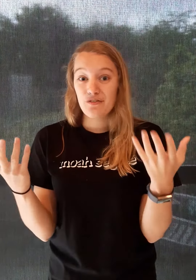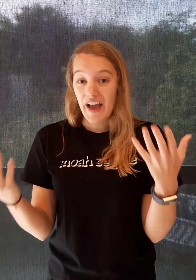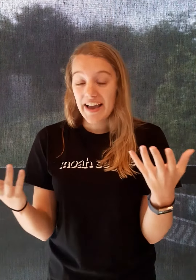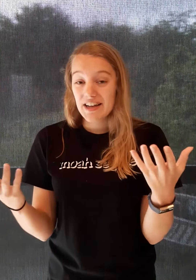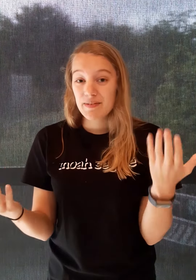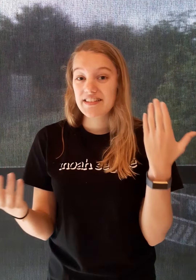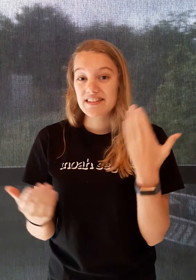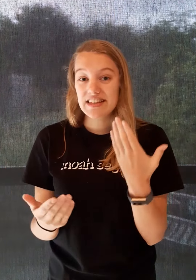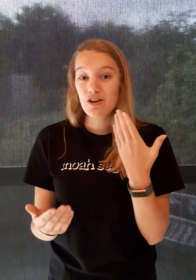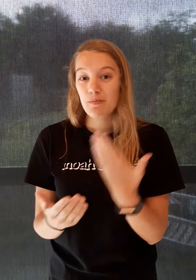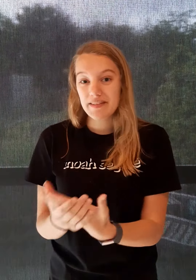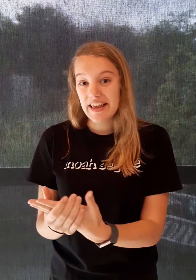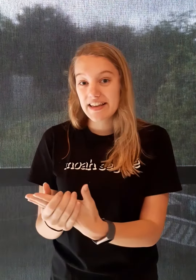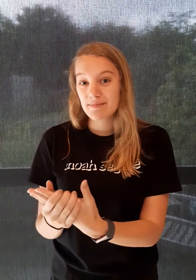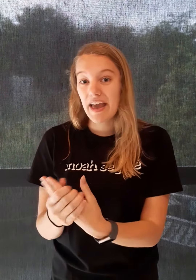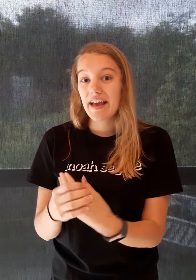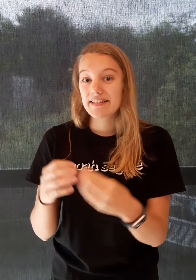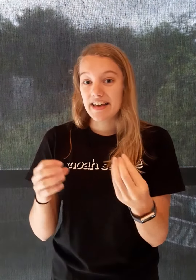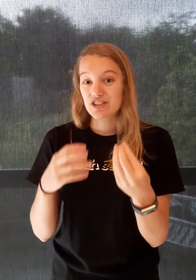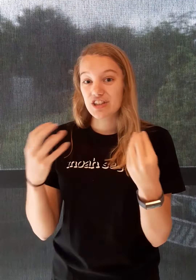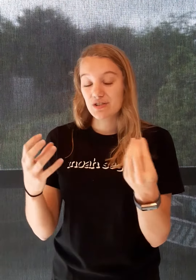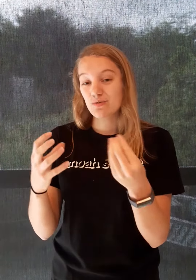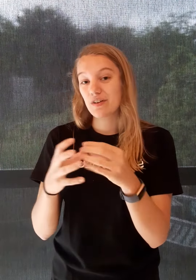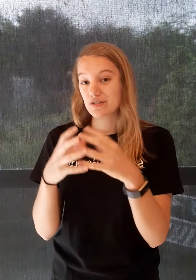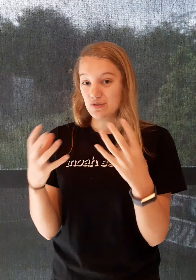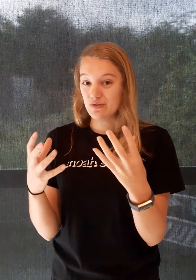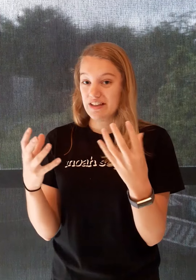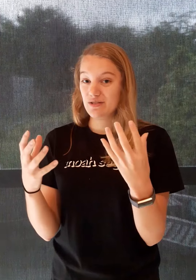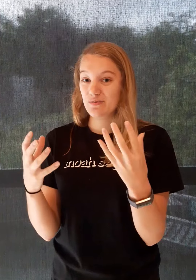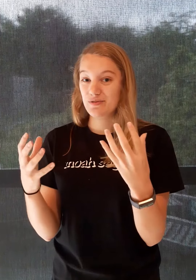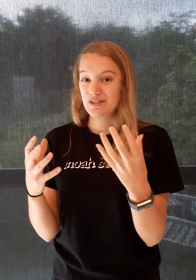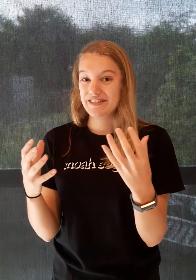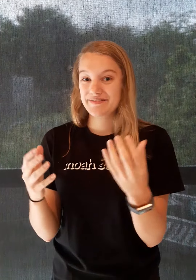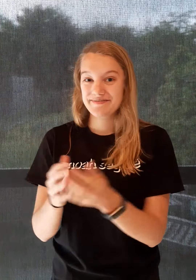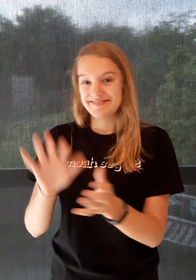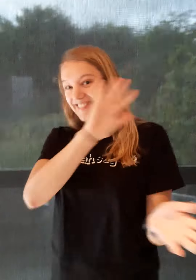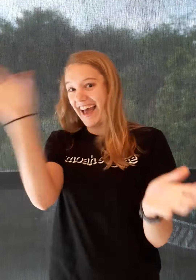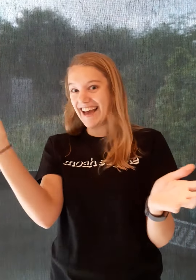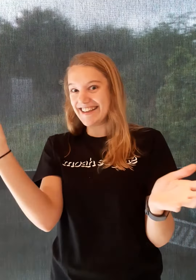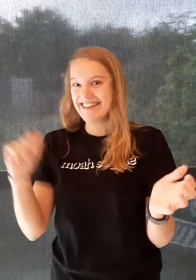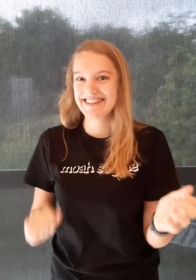vragen hebt, ga dan zeker op 9 mei naar de chatroom van de gezondheidsopvoeding. Daag! Daag! Daag!